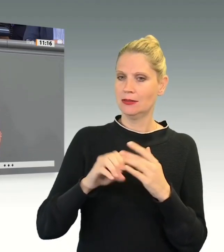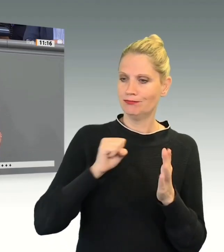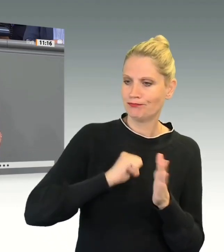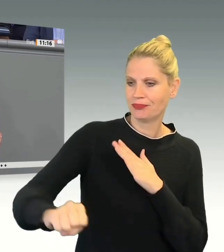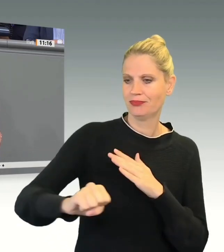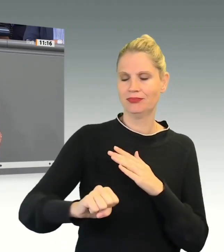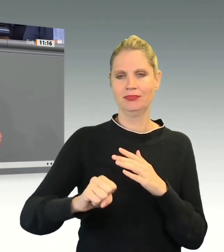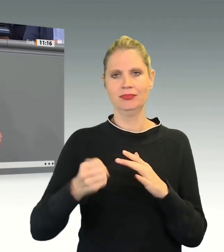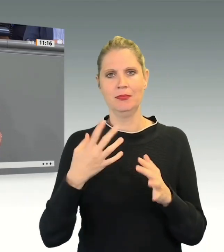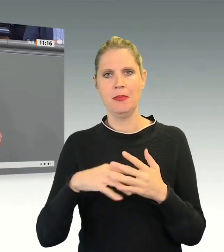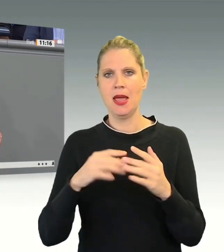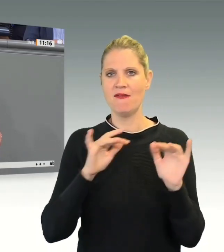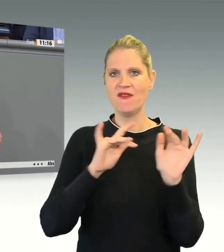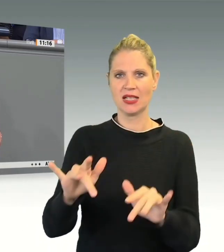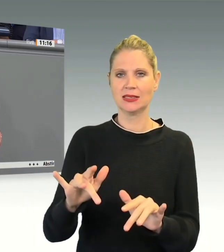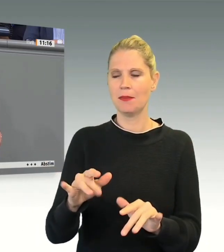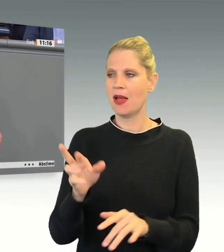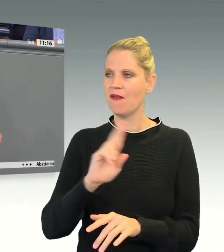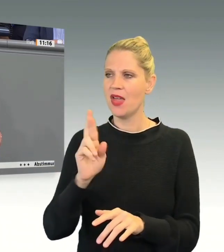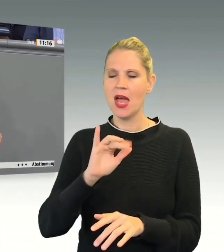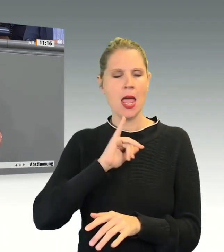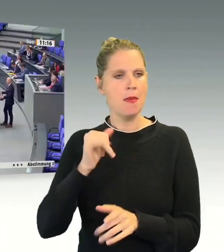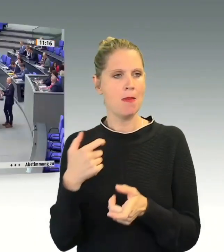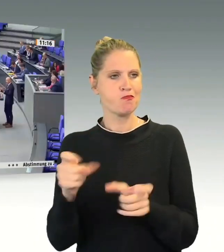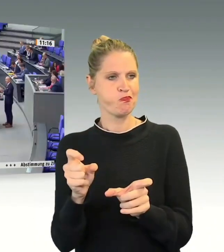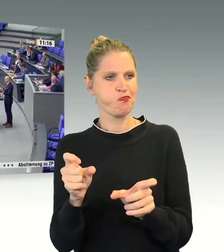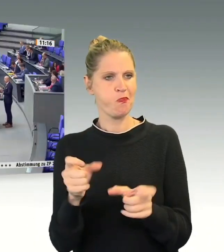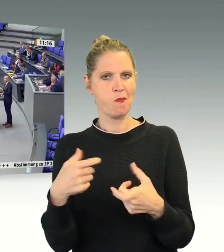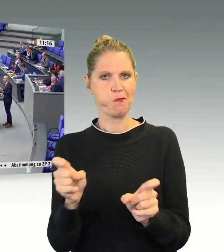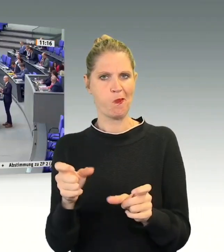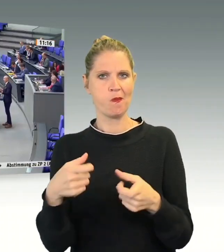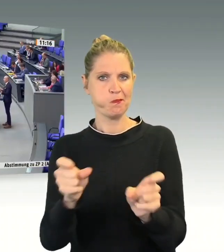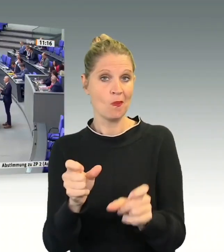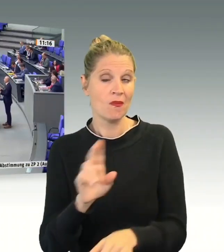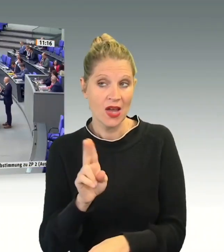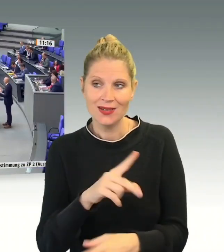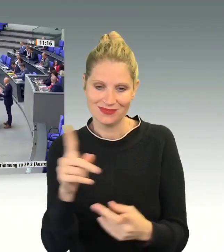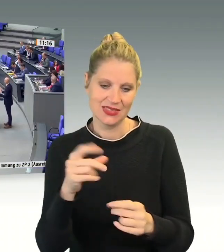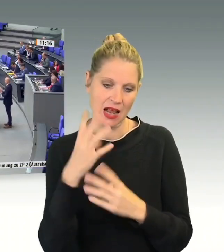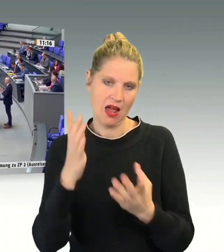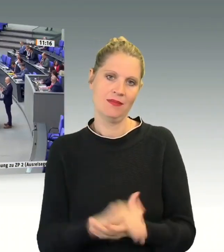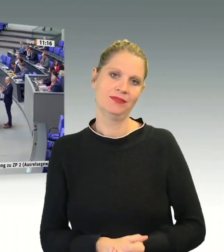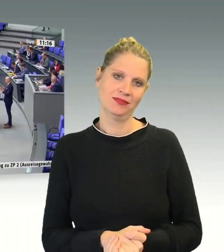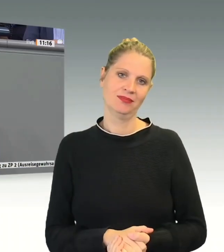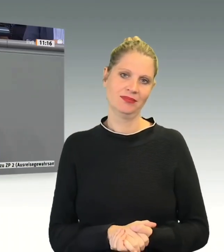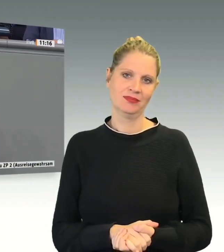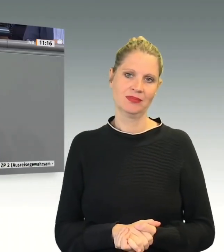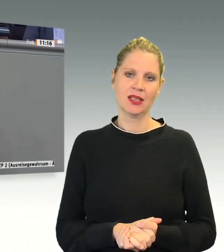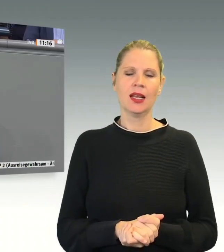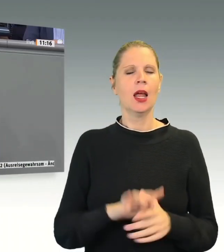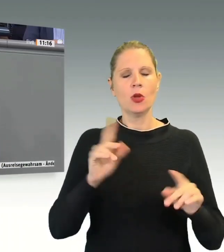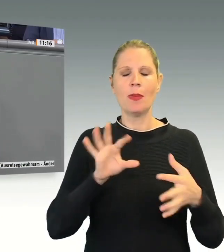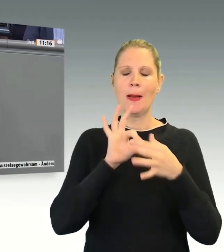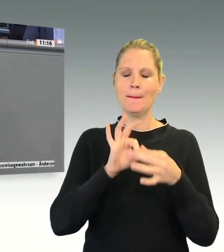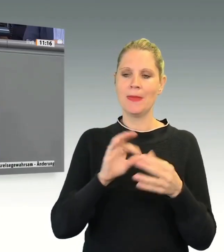gestanden war. Und, meine Damen, meine Herren, noch mal am Ende zu dem Argument unmenschlich. Wer auf